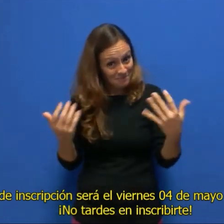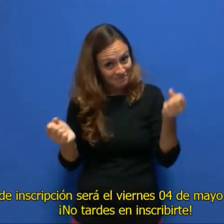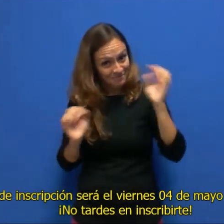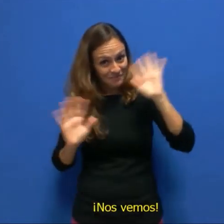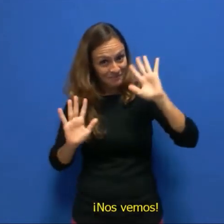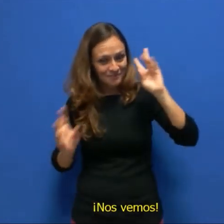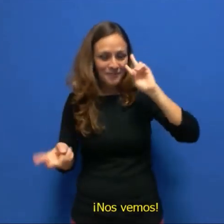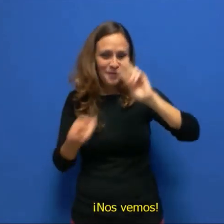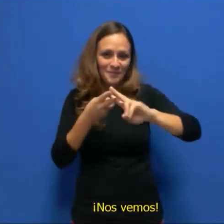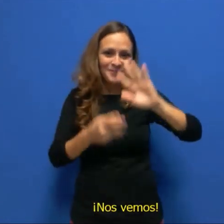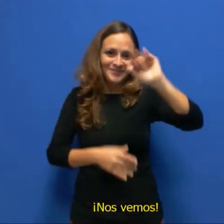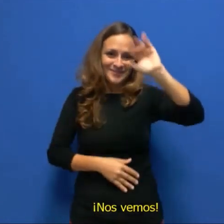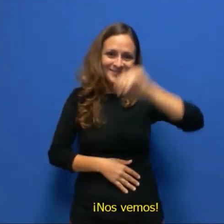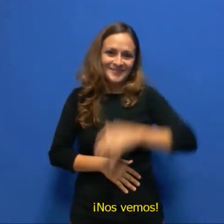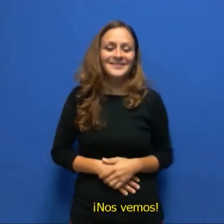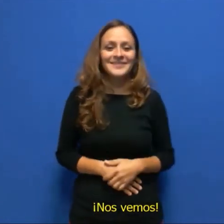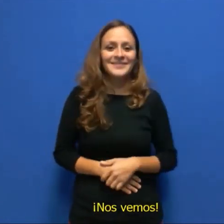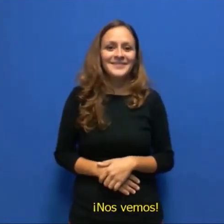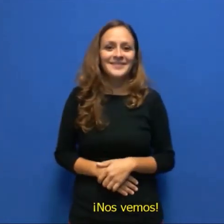inscribirte nos vemos ¡Gracias! ¡Gracias!